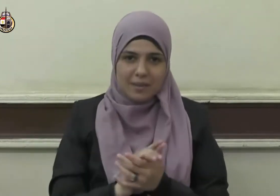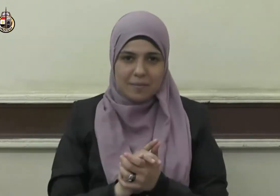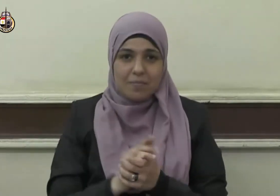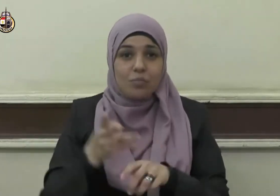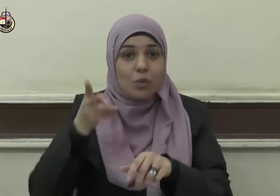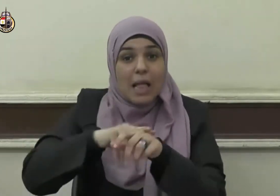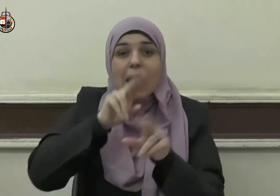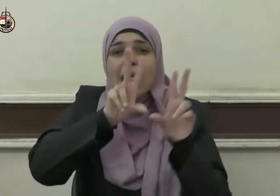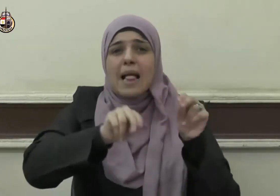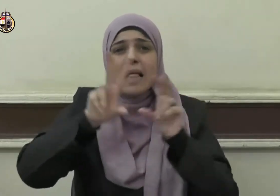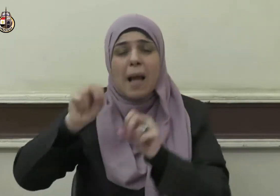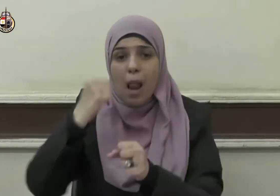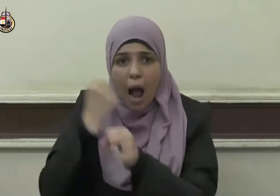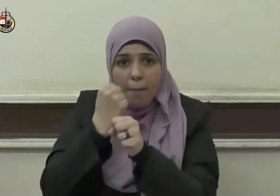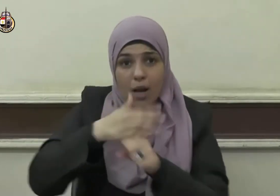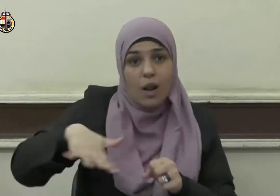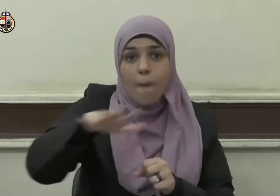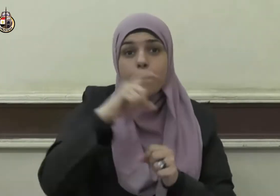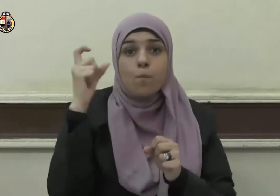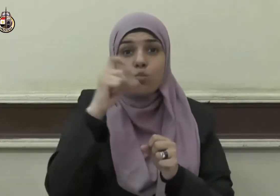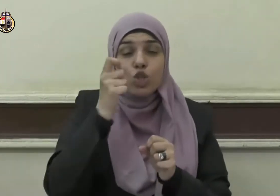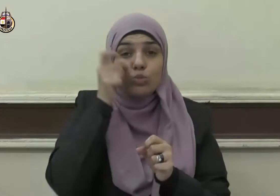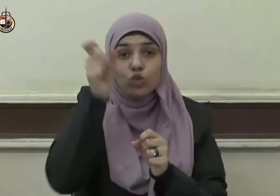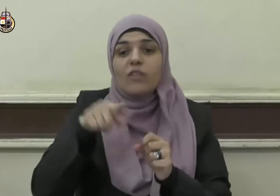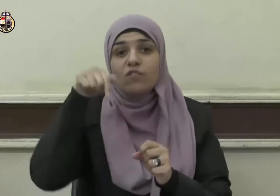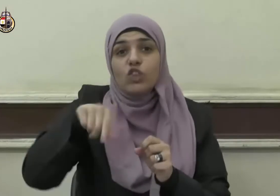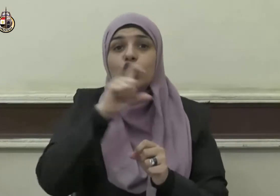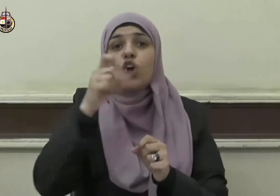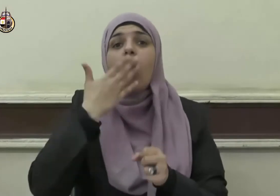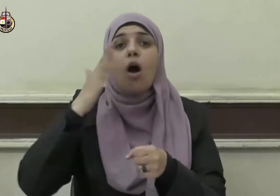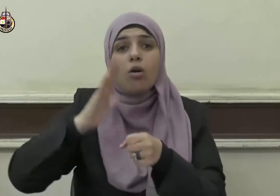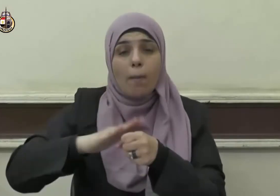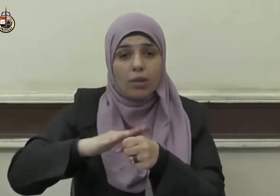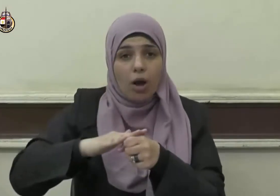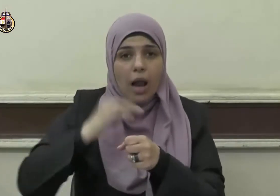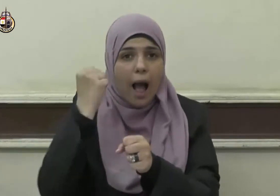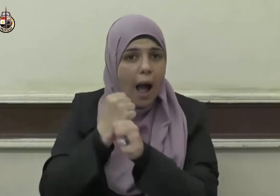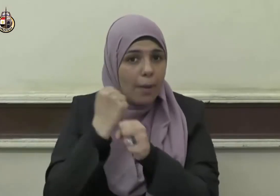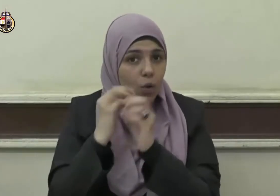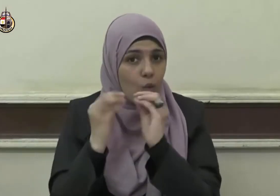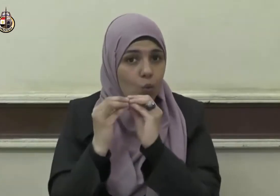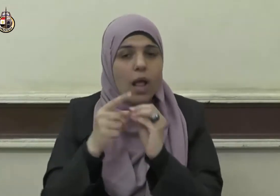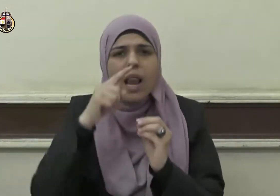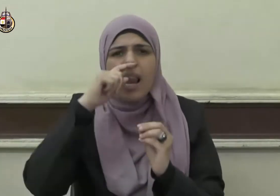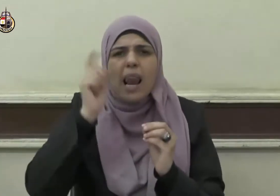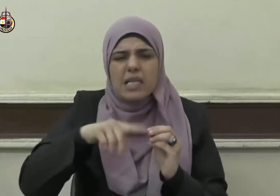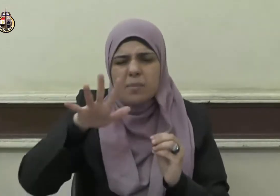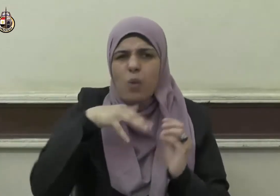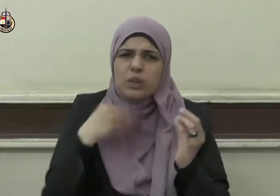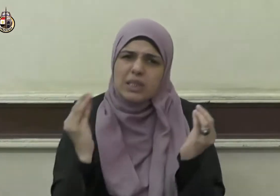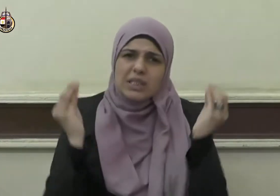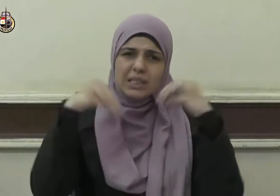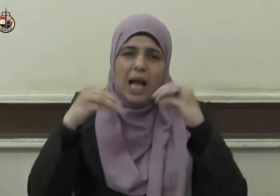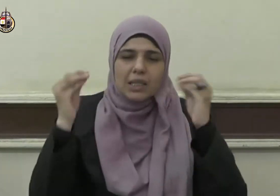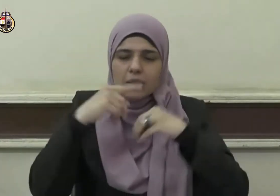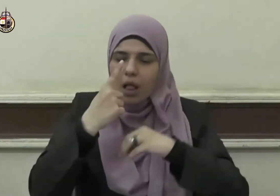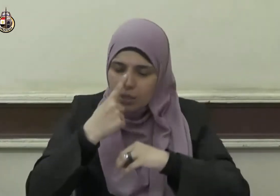ينبغي للمسلمين في شهر رمضان الإكثار من الطاعات